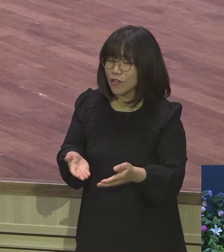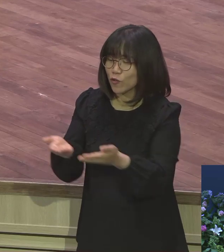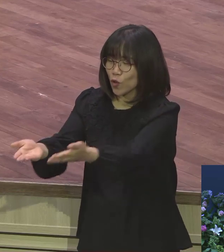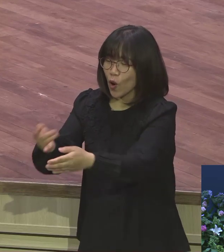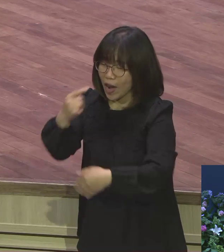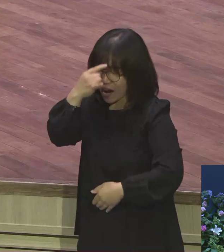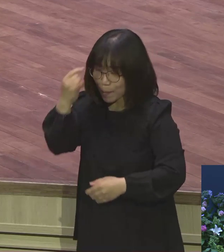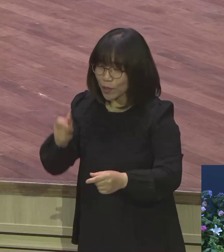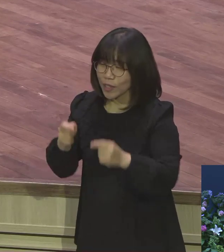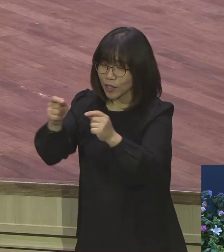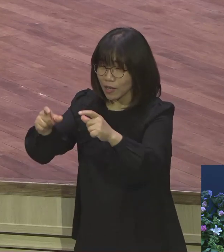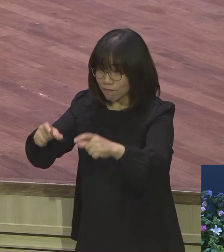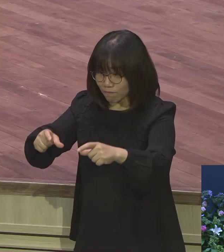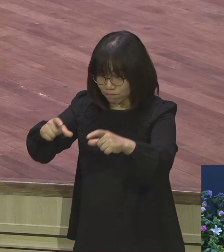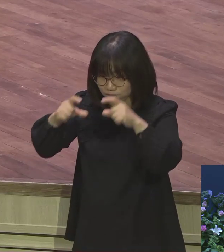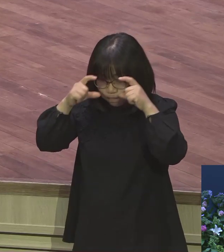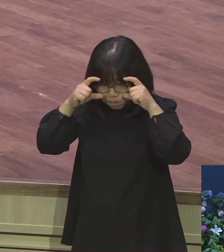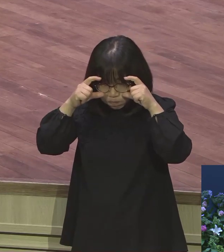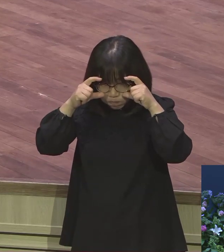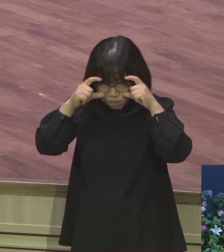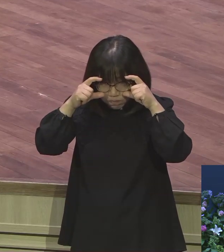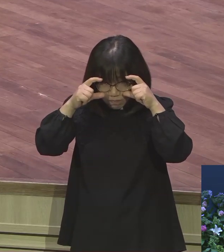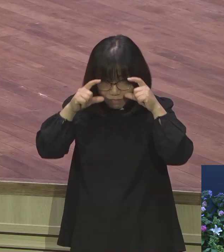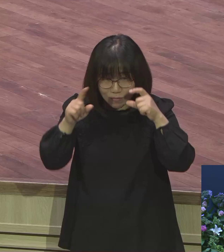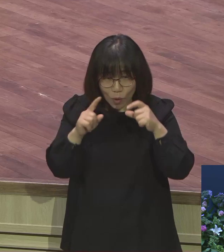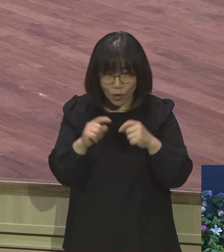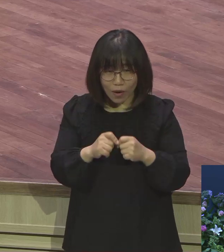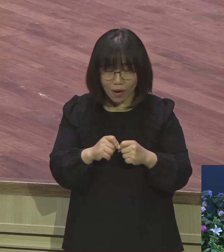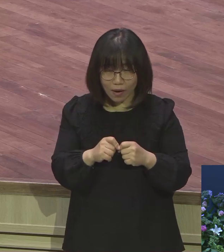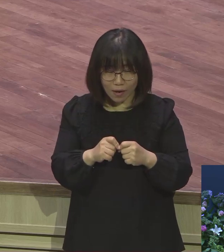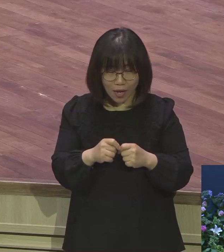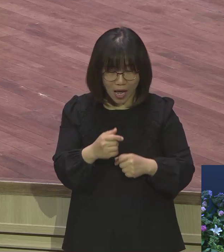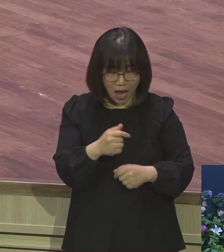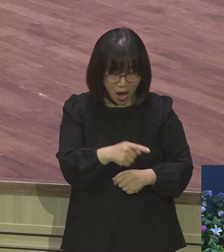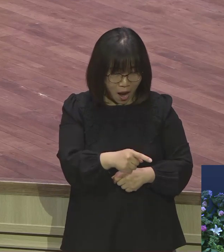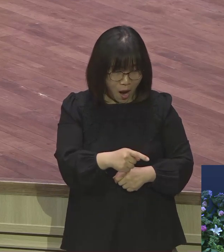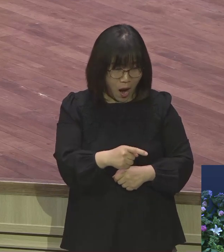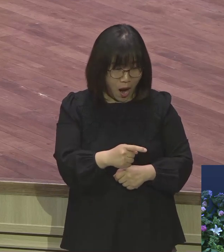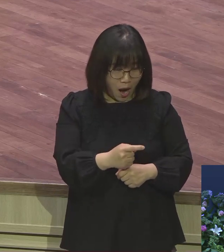끼워주더니 안경을 딱 끼우고 나니까 맨을이 주든 게 적응력이 다 큰 거예요